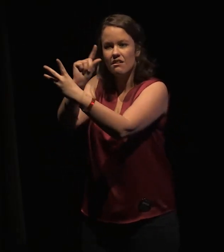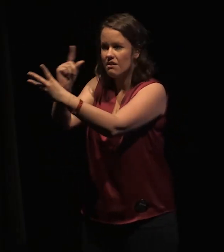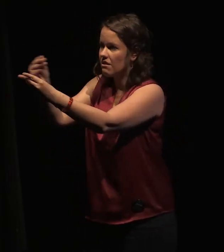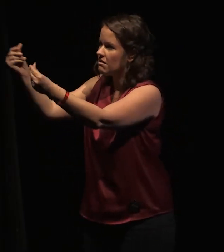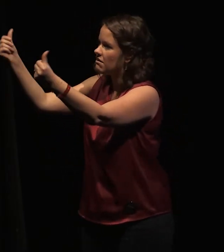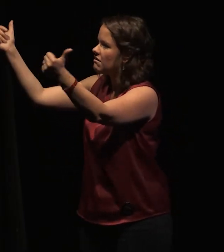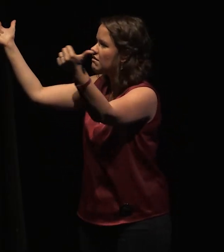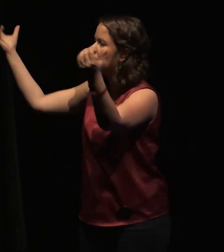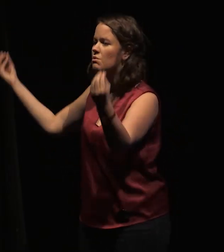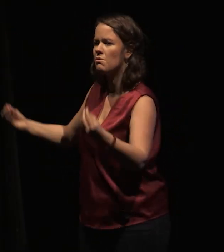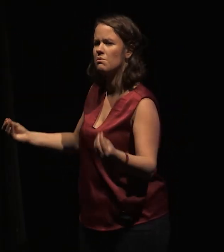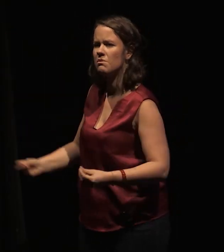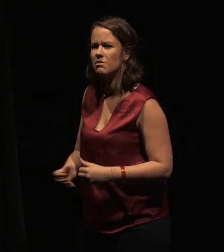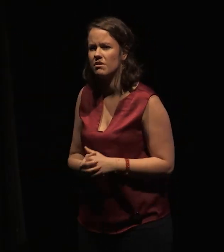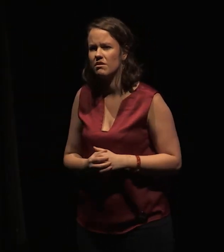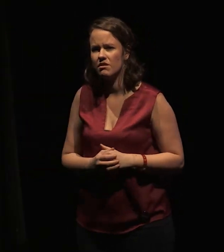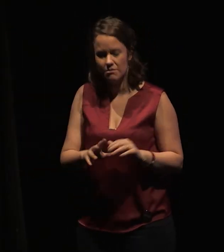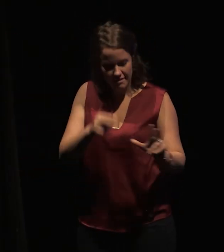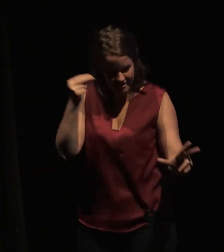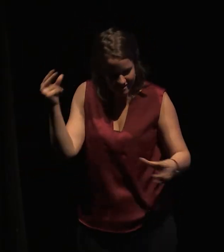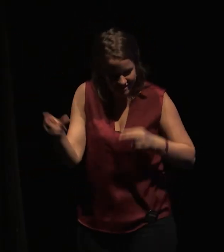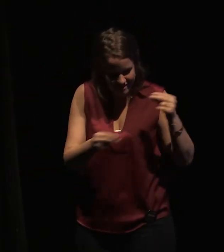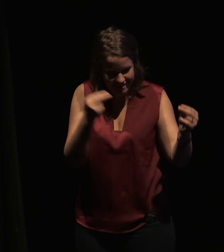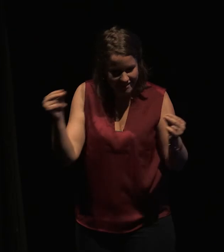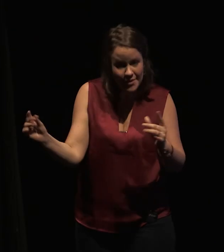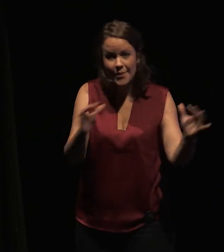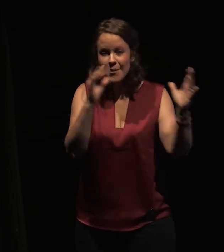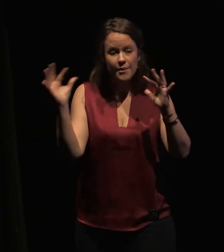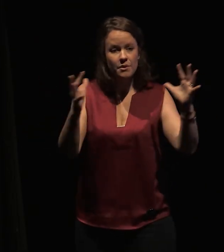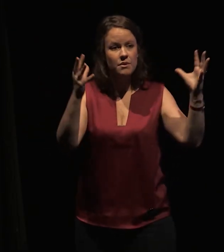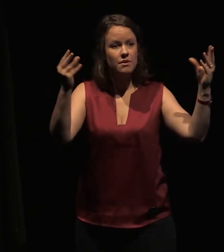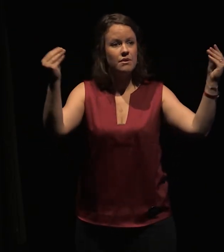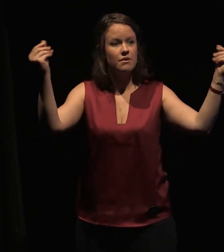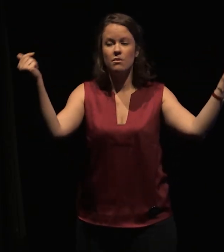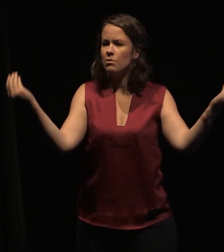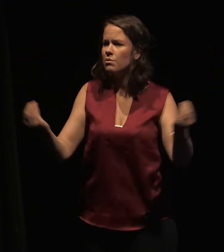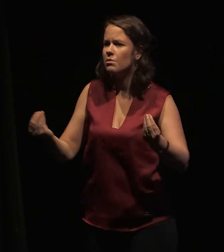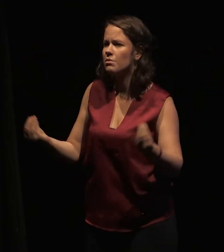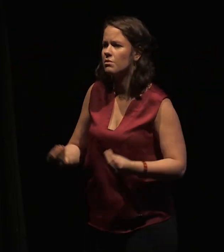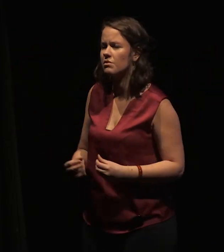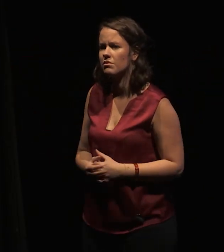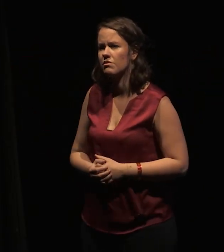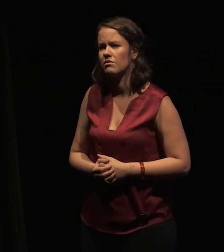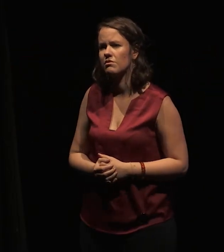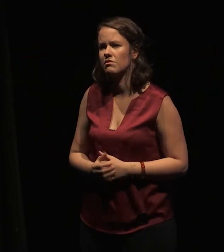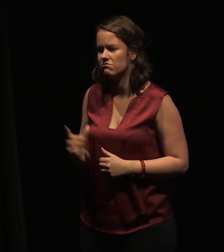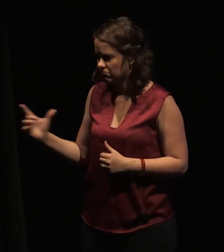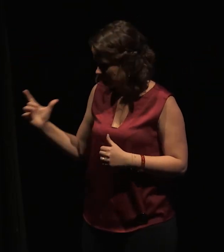Où s'endorment les plantes après le dernier vent ? Nous écrirons nos noms avec la vapeur